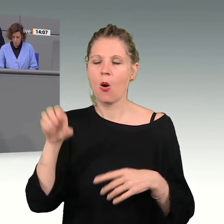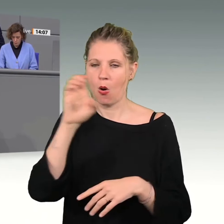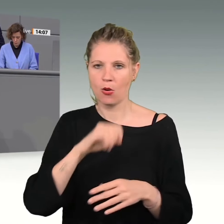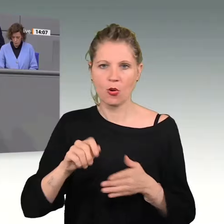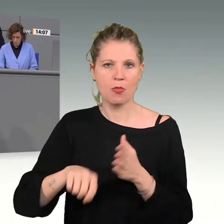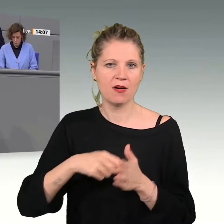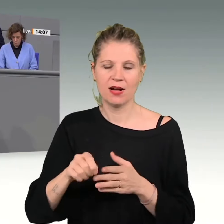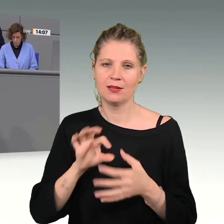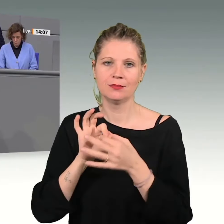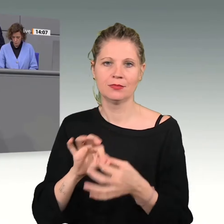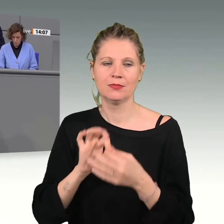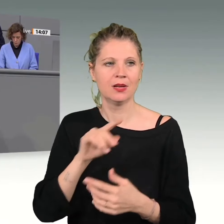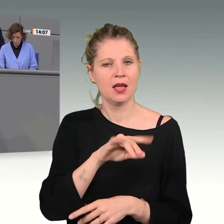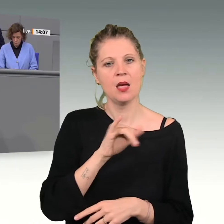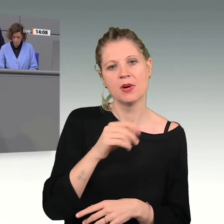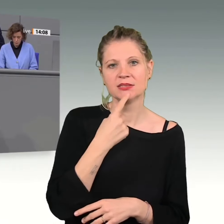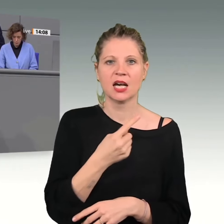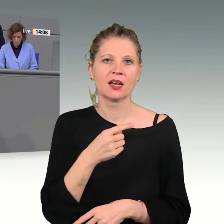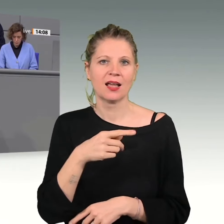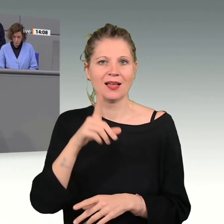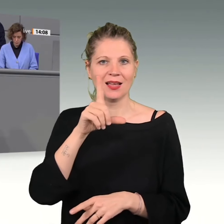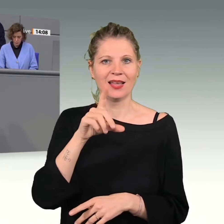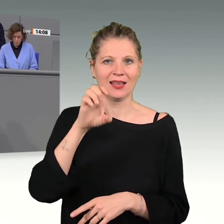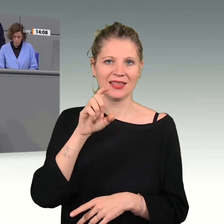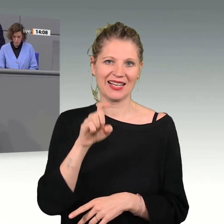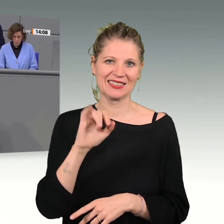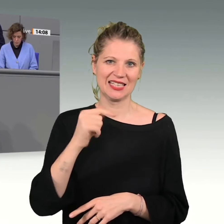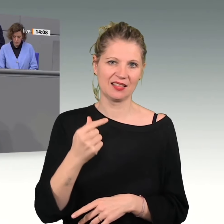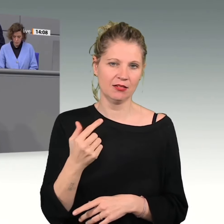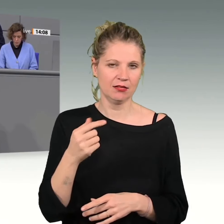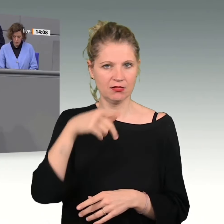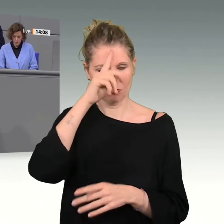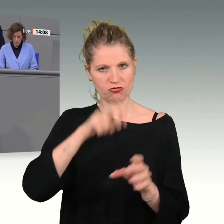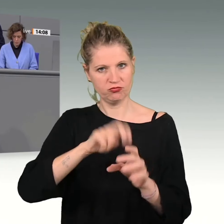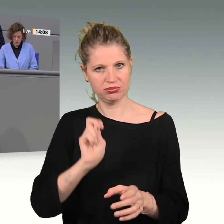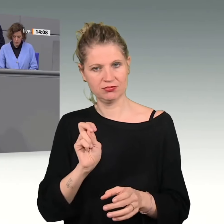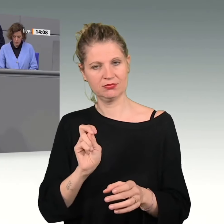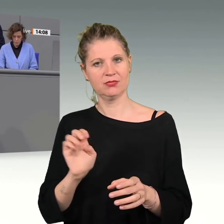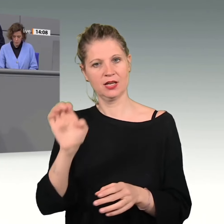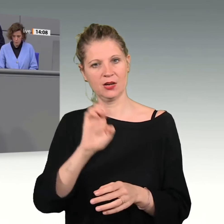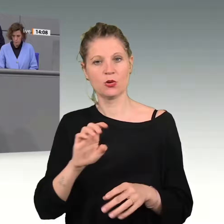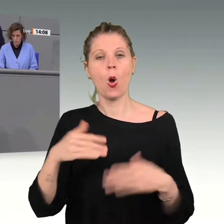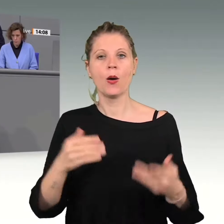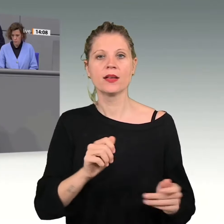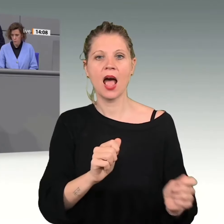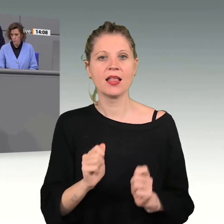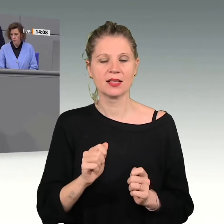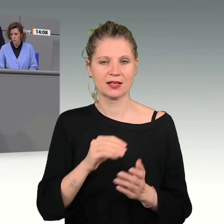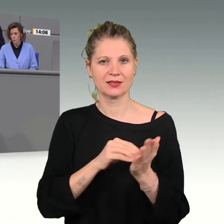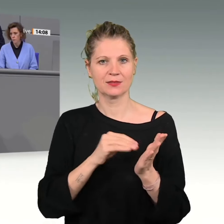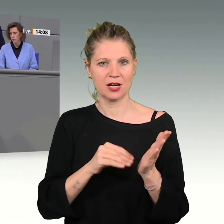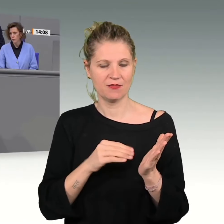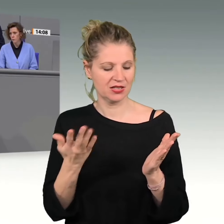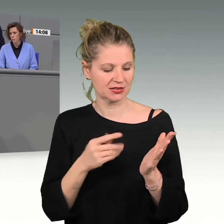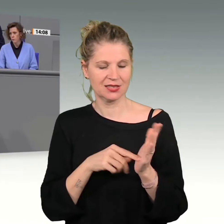ihren Reihen immer wieder vom Dexit zu hören. In ihrem heutigen Antrag schreiben sie von, ich zitiere, Androhung